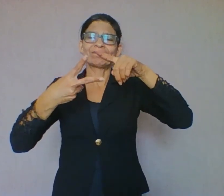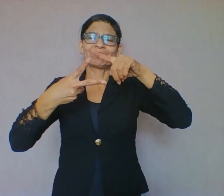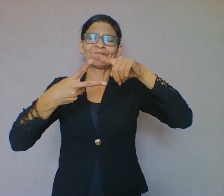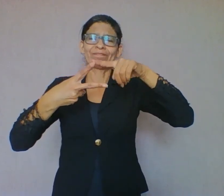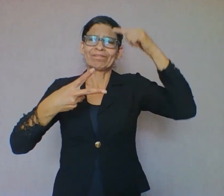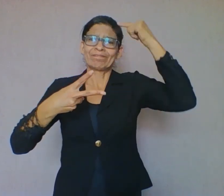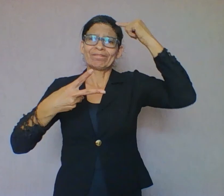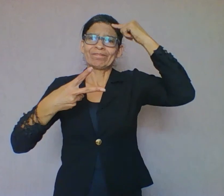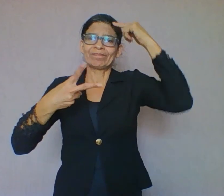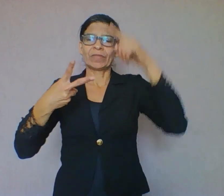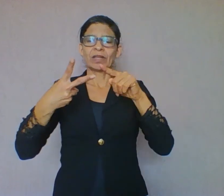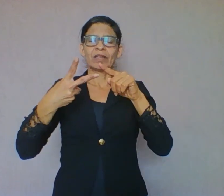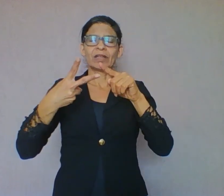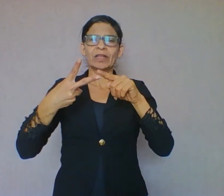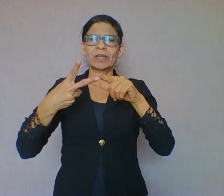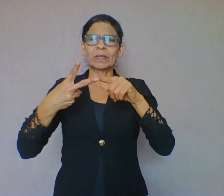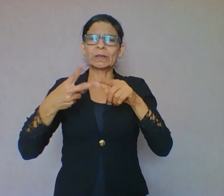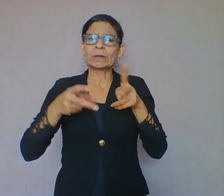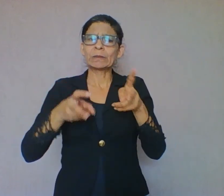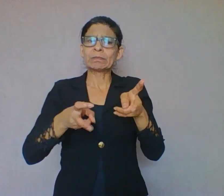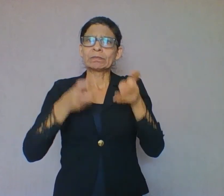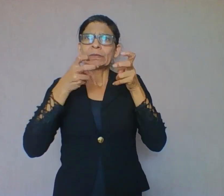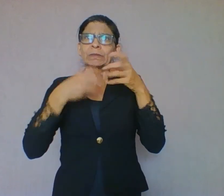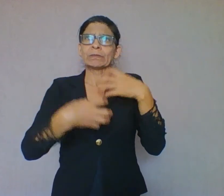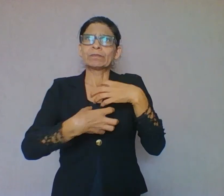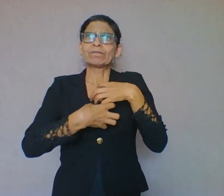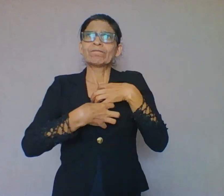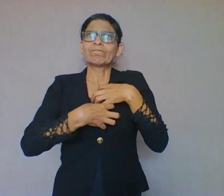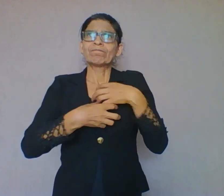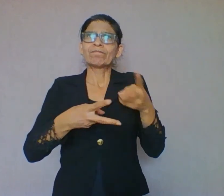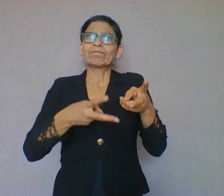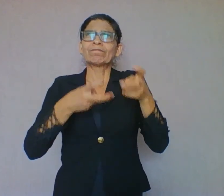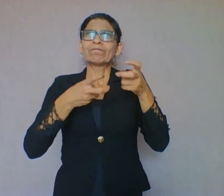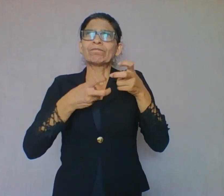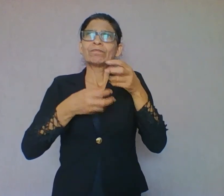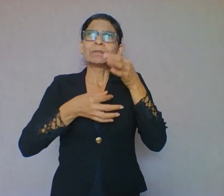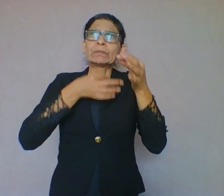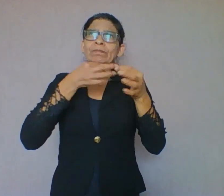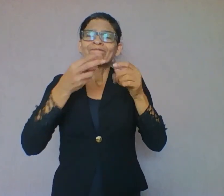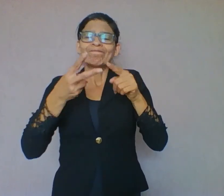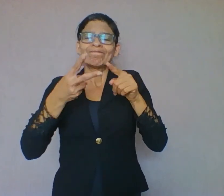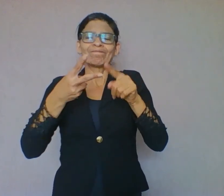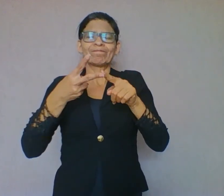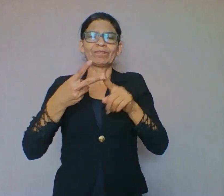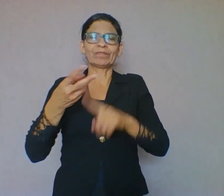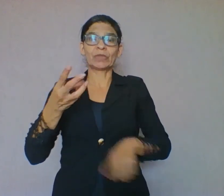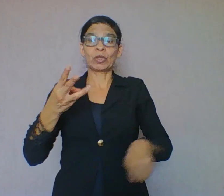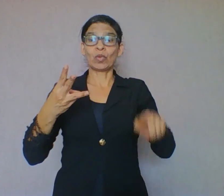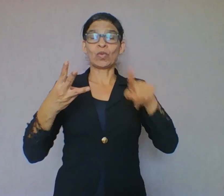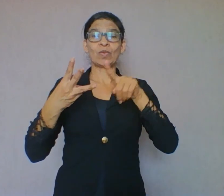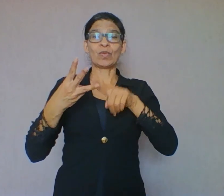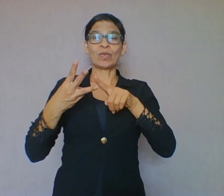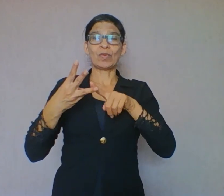leitor se prestaria a perceber o sentido do texto, já que estaria estabelecido. E o último nível consiste em